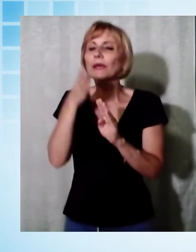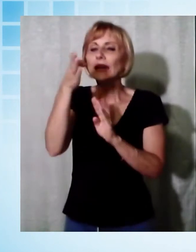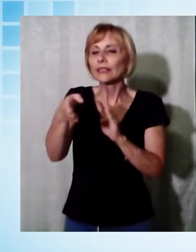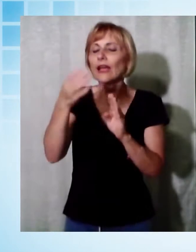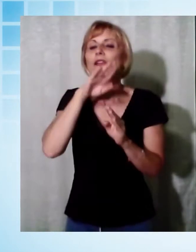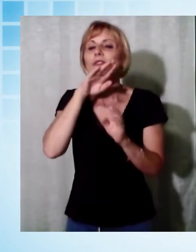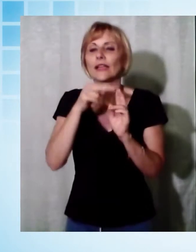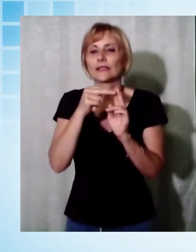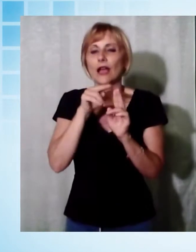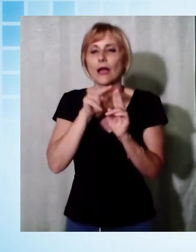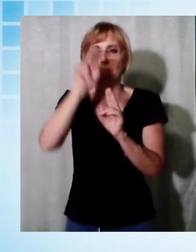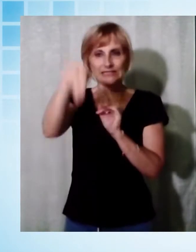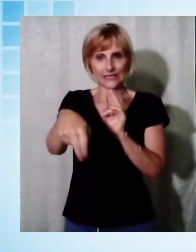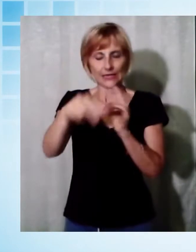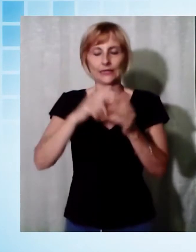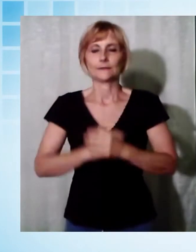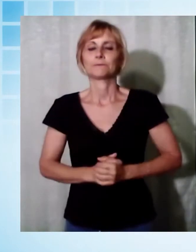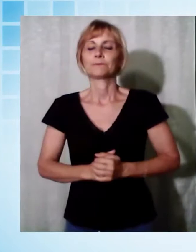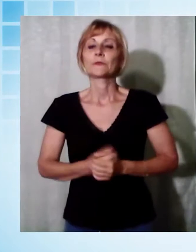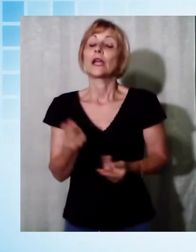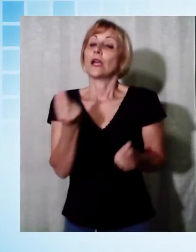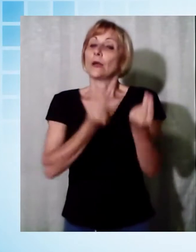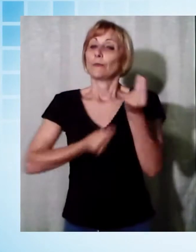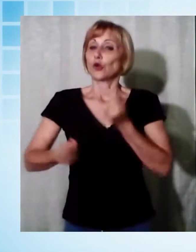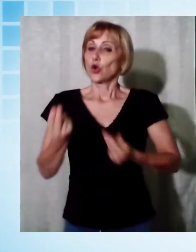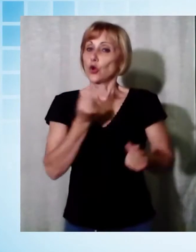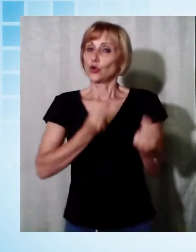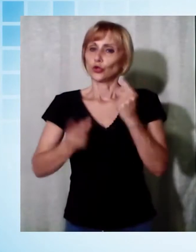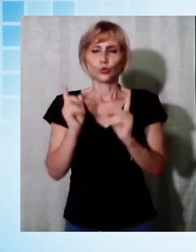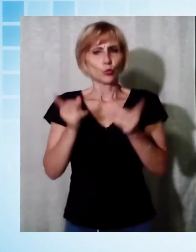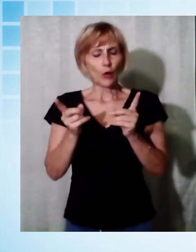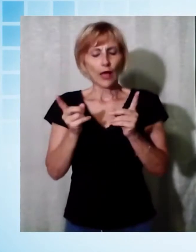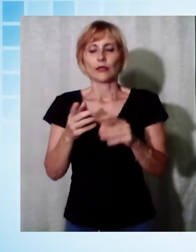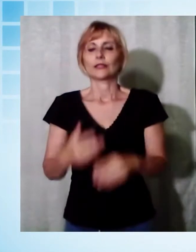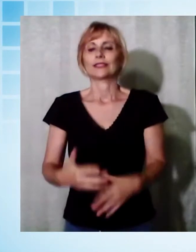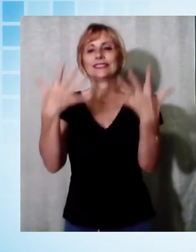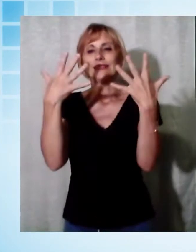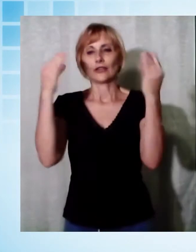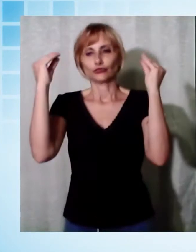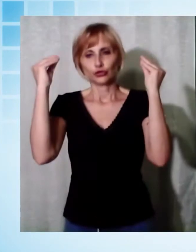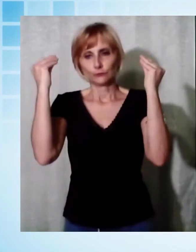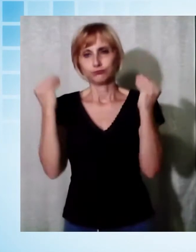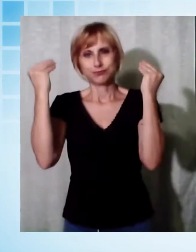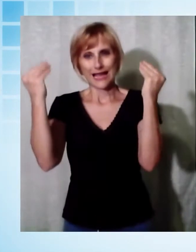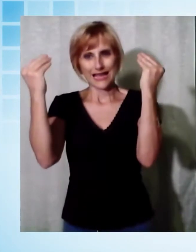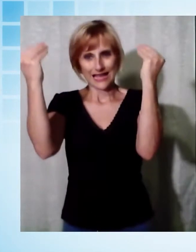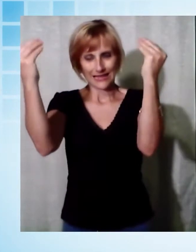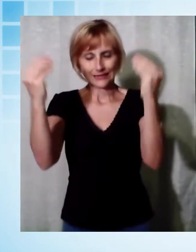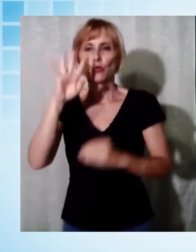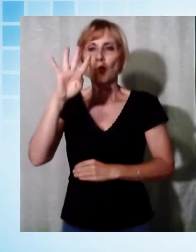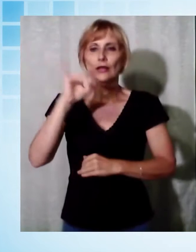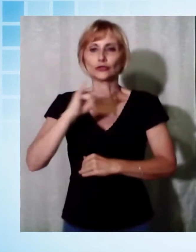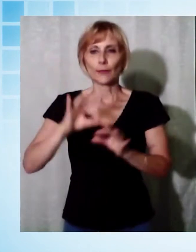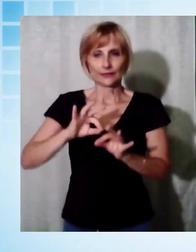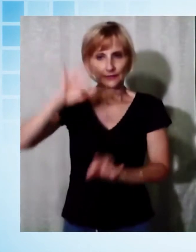Borgo a Mozzano. Il progetto consiste nell'installazione di 10 pali di 4 metri e mezzo di altezza, dotati di donnei